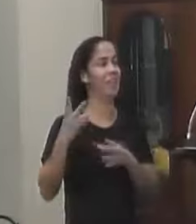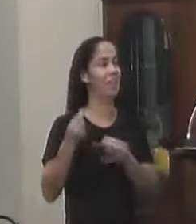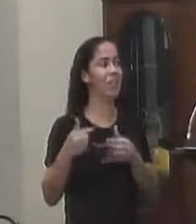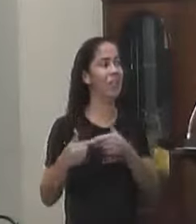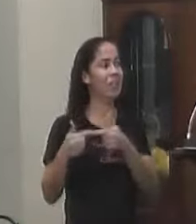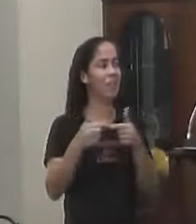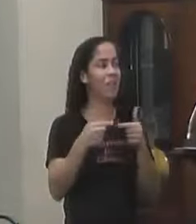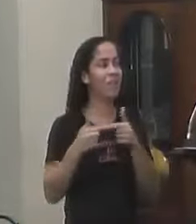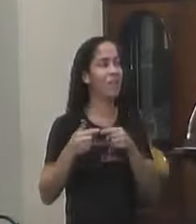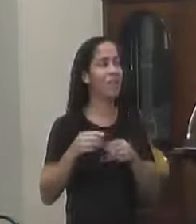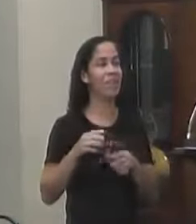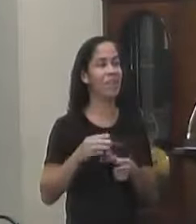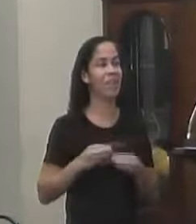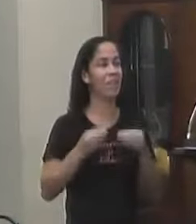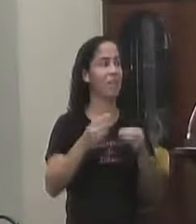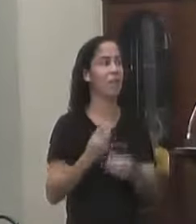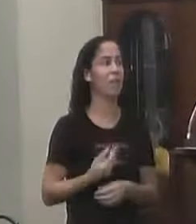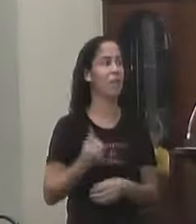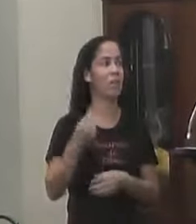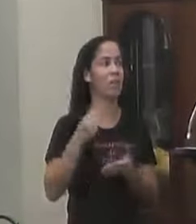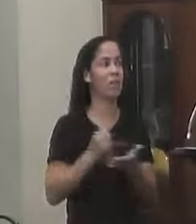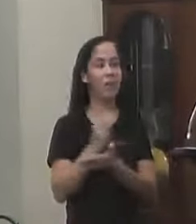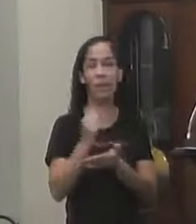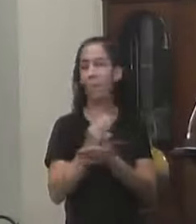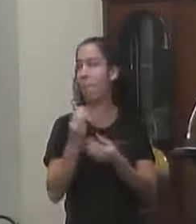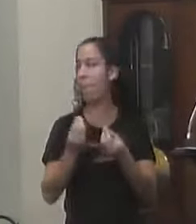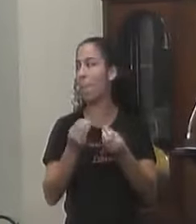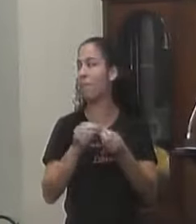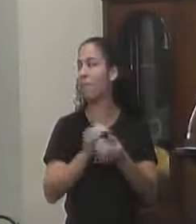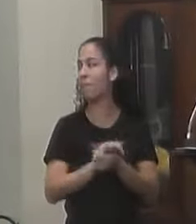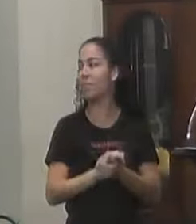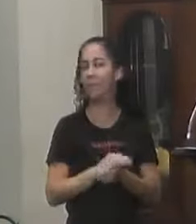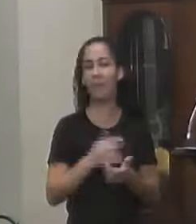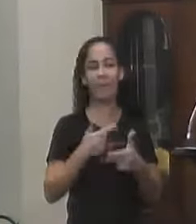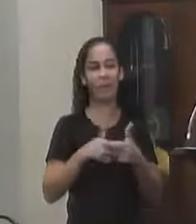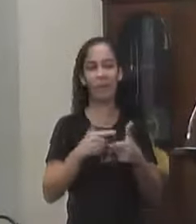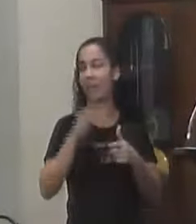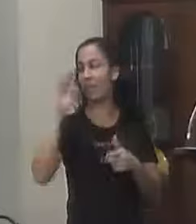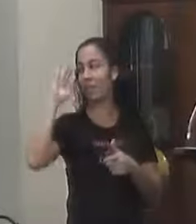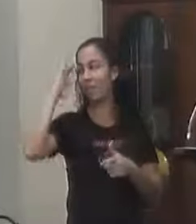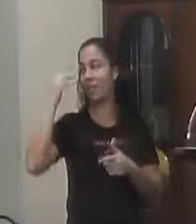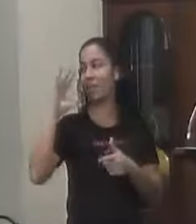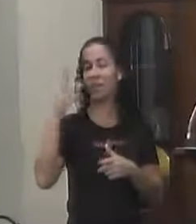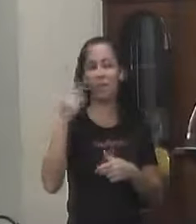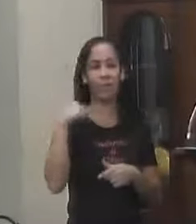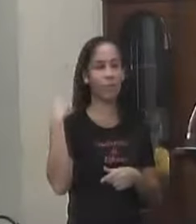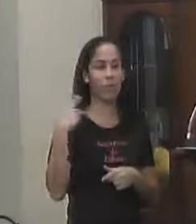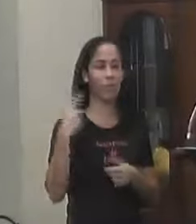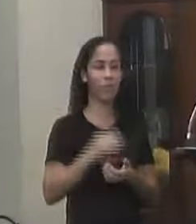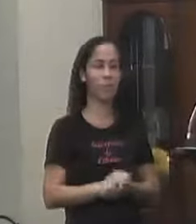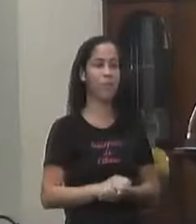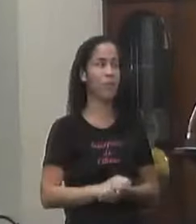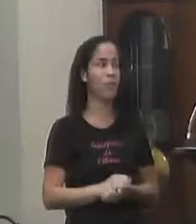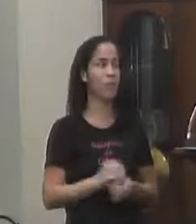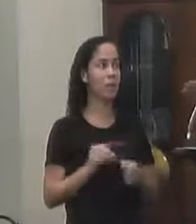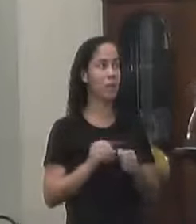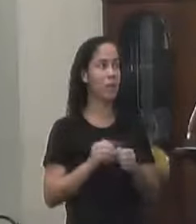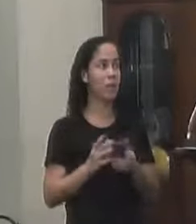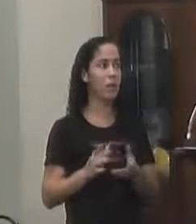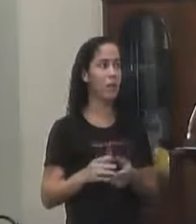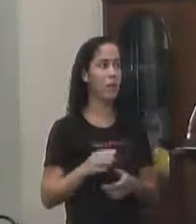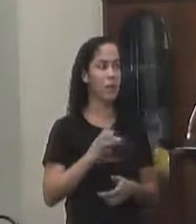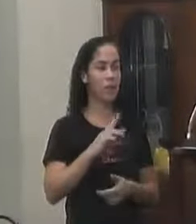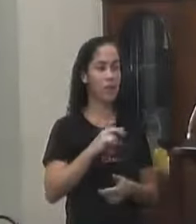vereadores Doar o dinheiro para lá Para comprar Porque vai ser a coisa Que vai resolver o problema De todos os vereadores Quanto a gente pedir Lá para ser resolvida A